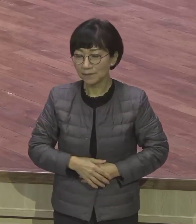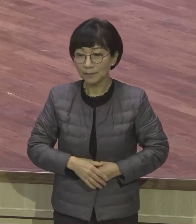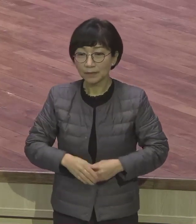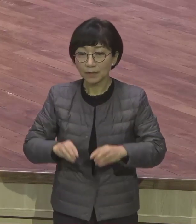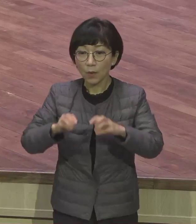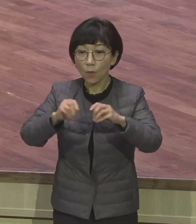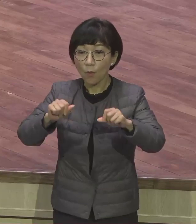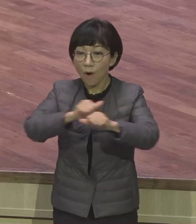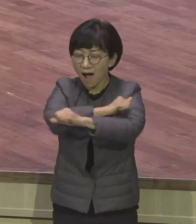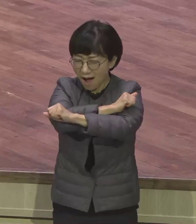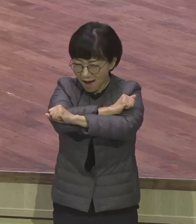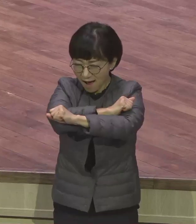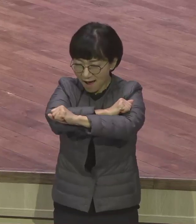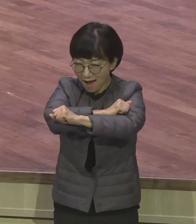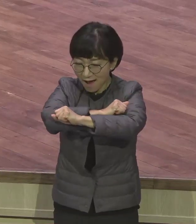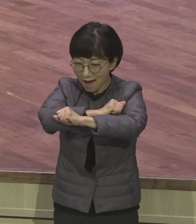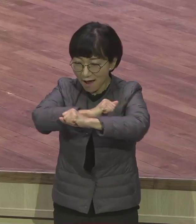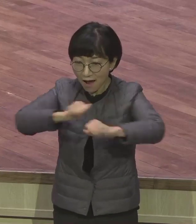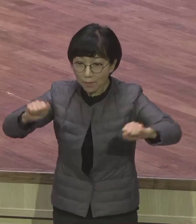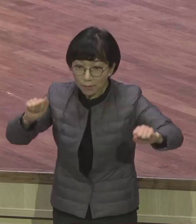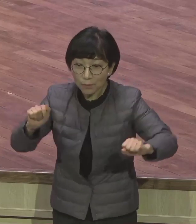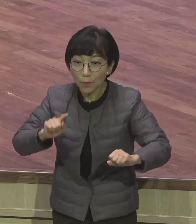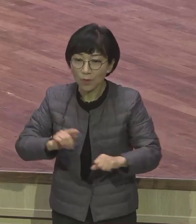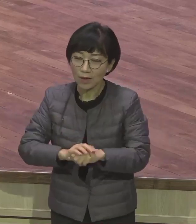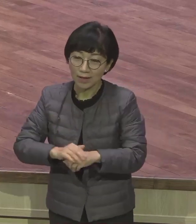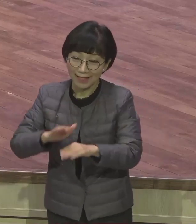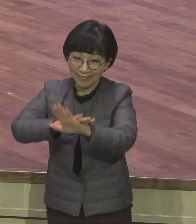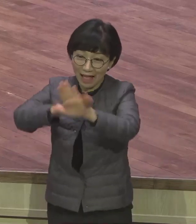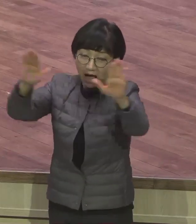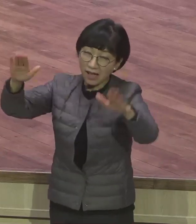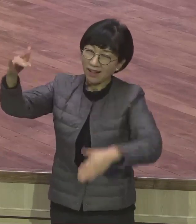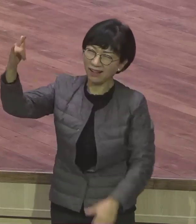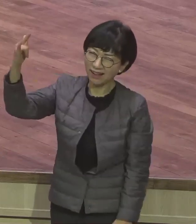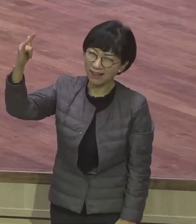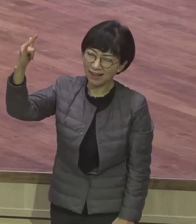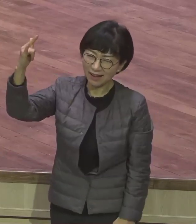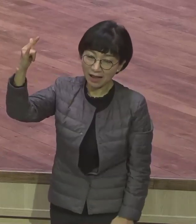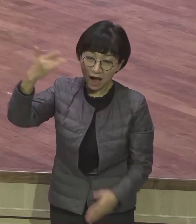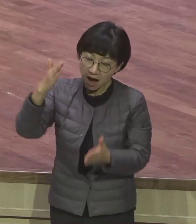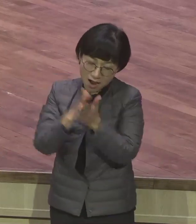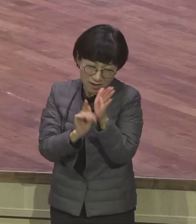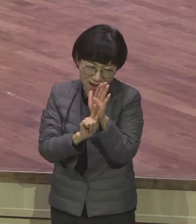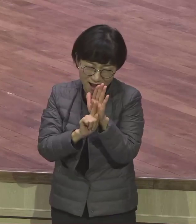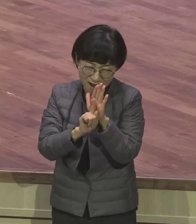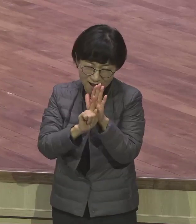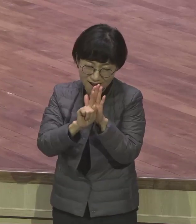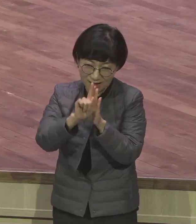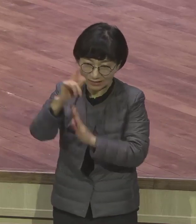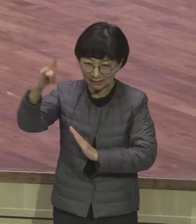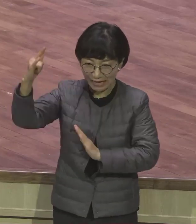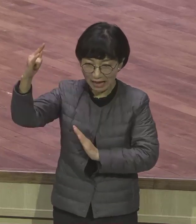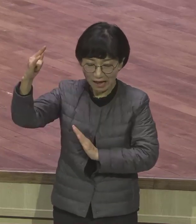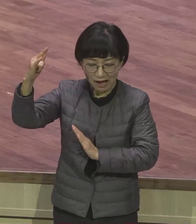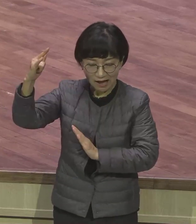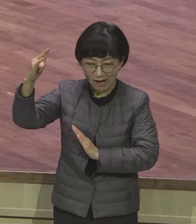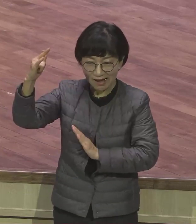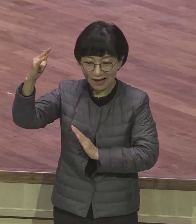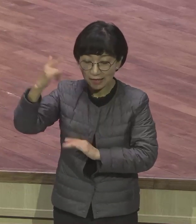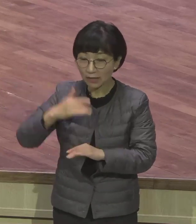보면요. 낮에는 낮에는 아주 뜨거워요. 뜨거워. 그런데 밤에는